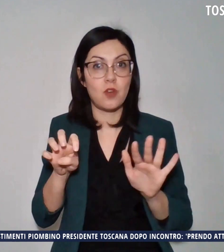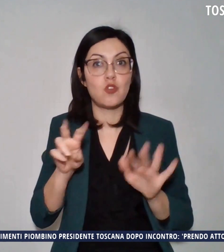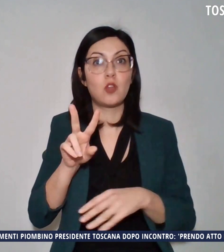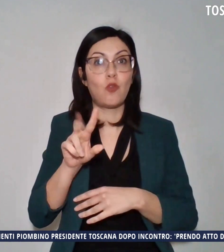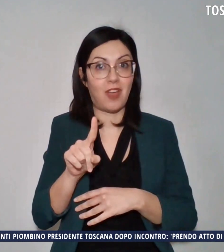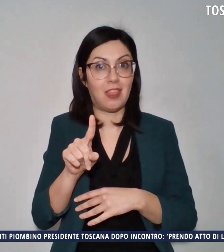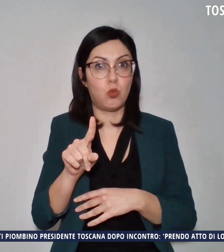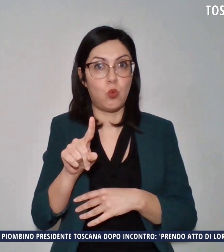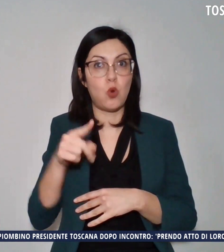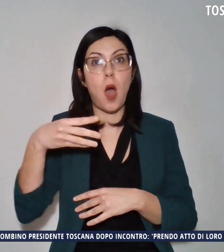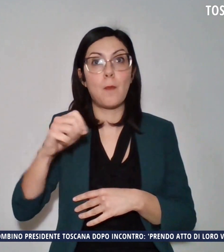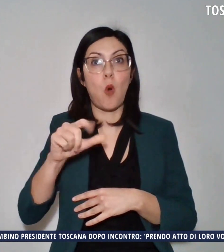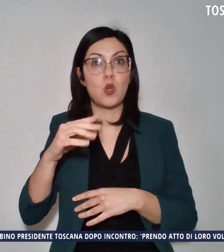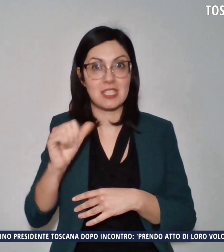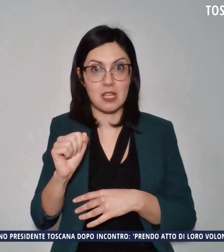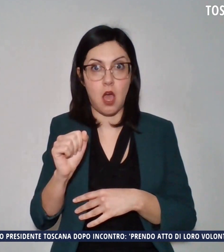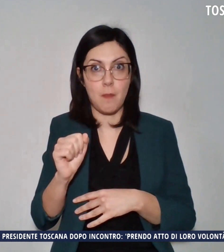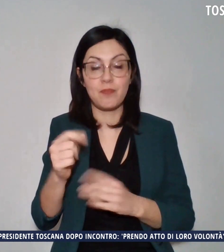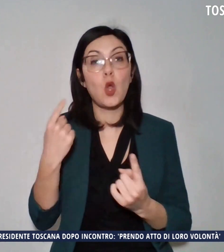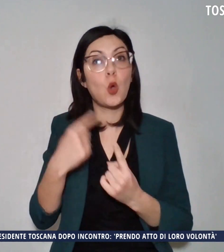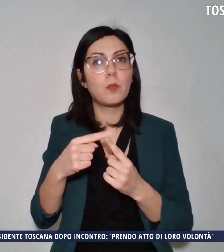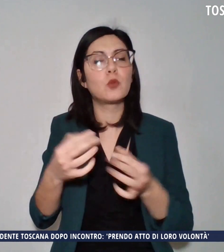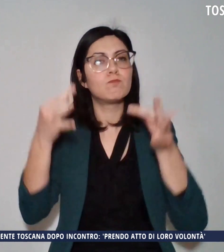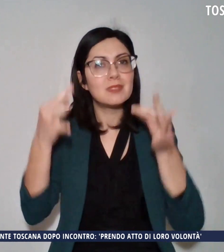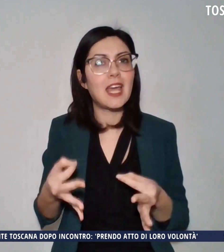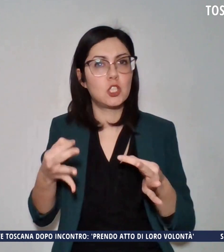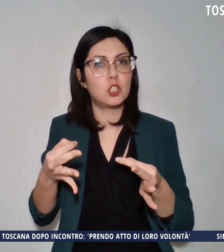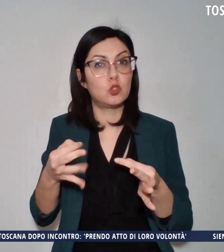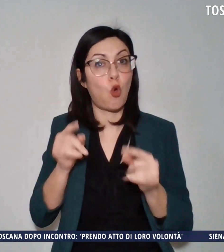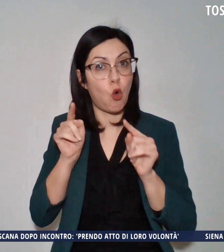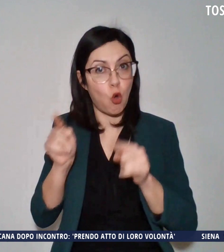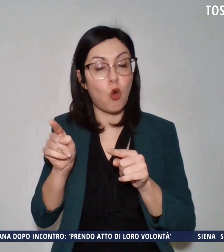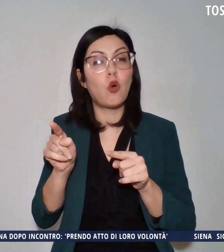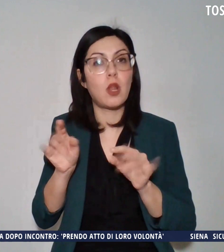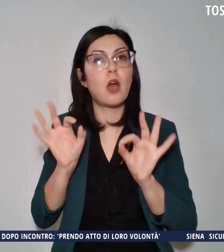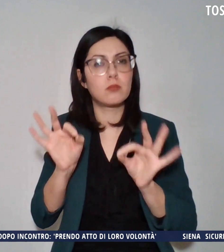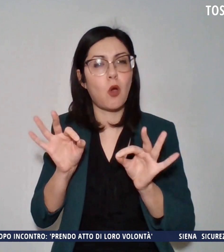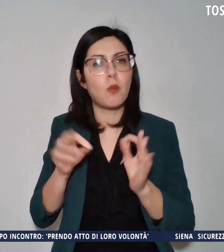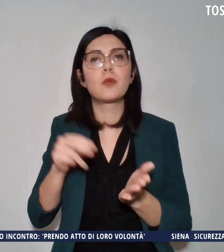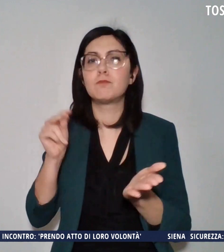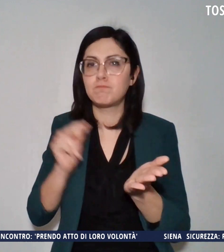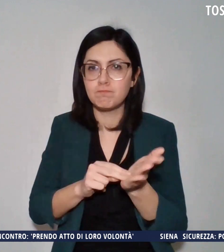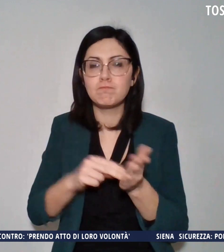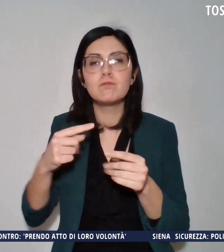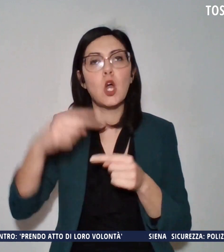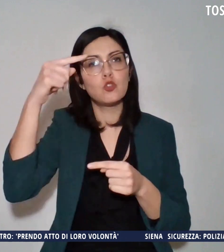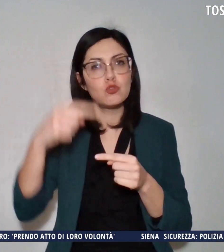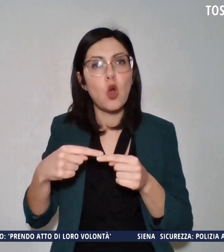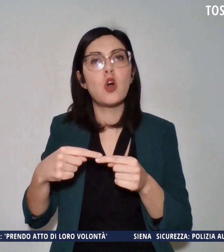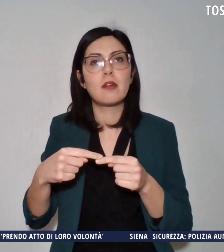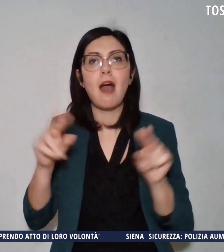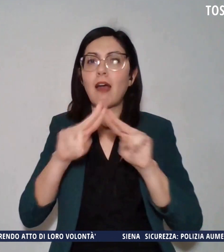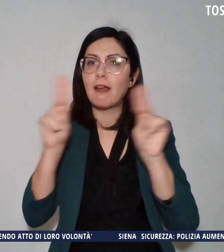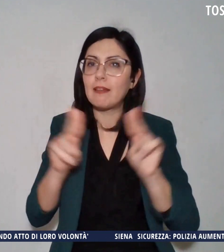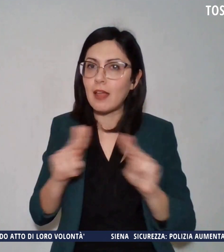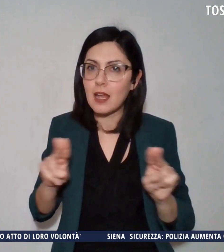Mosca e alla decisione presa proprio in quella sede di istituire la giornata internazionale dell